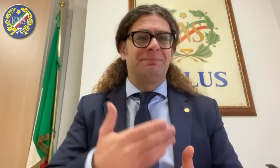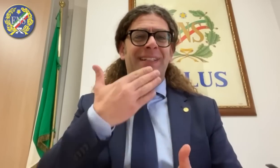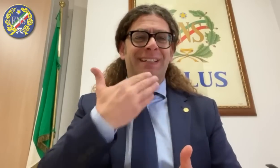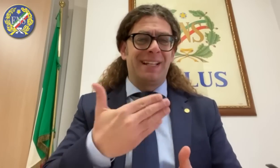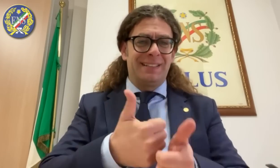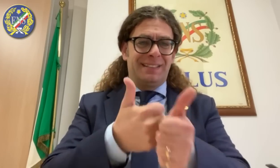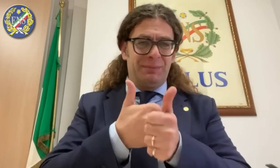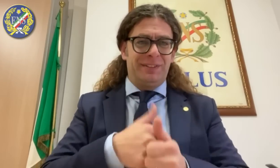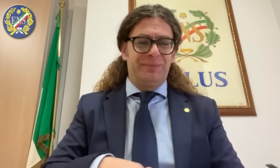Un saluto.